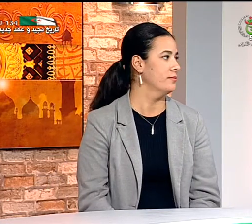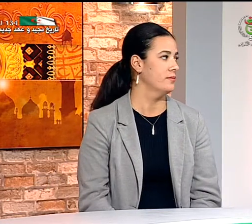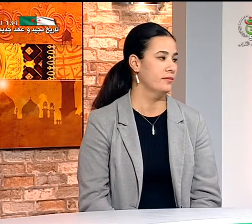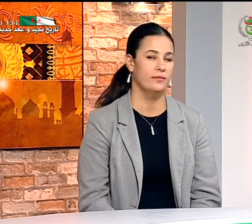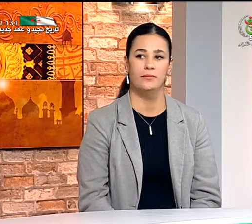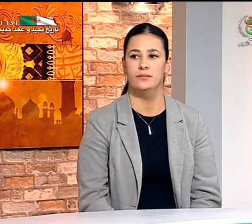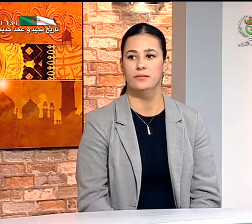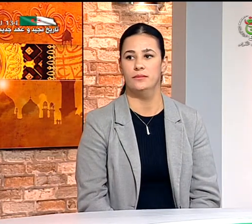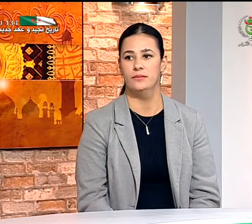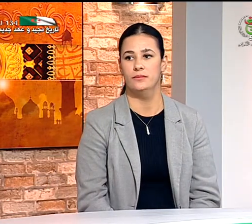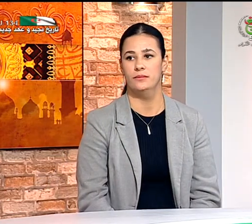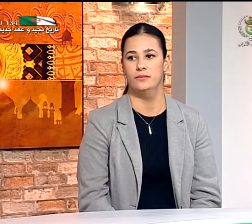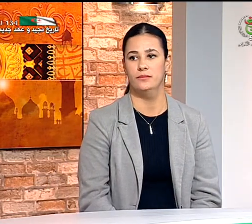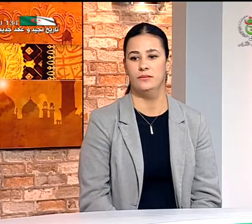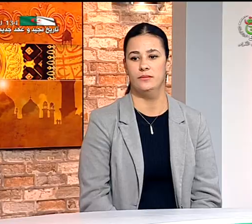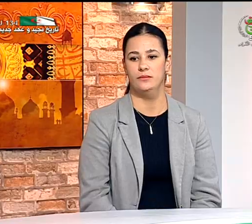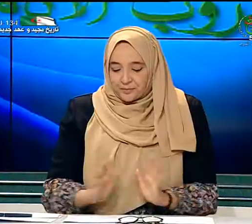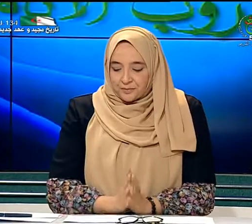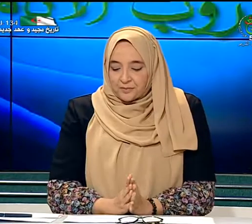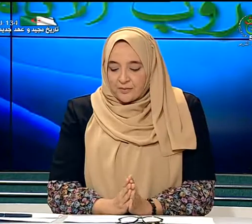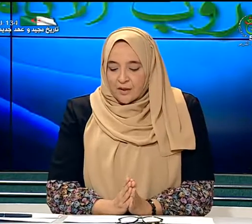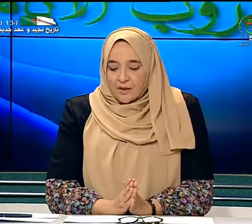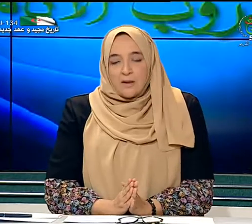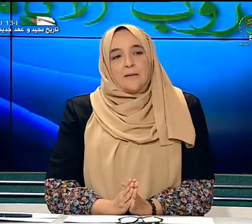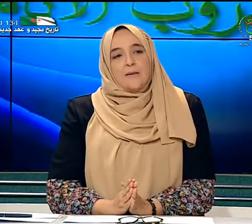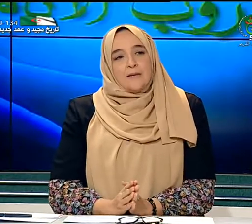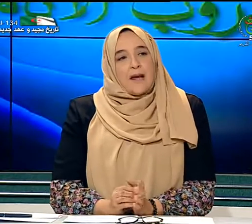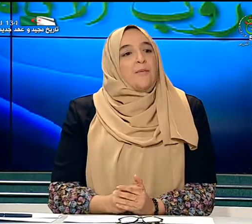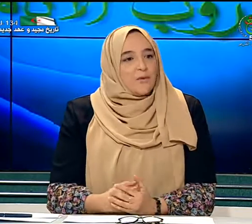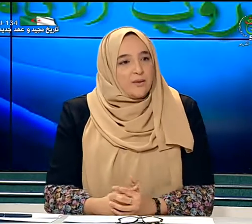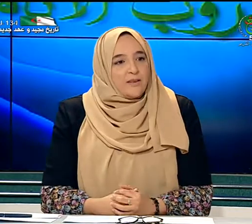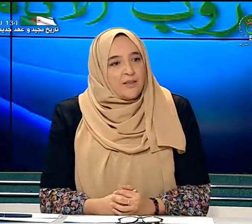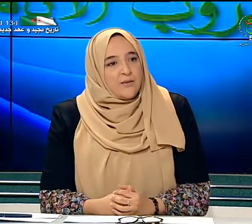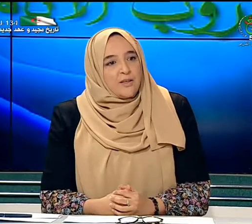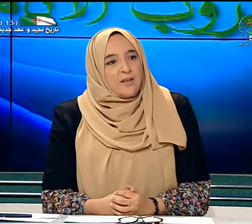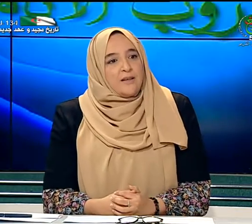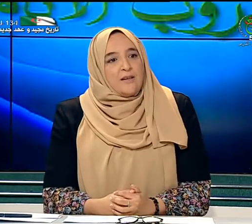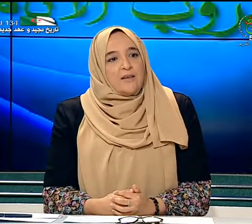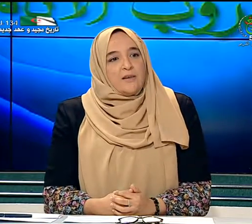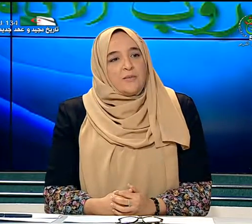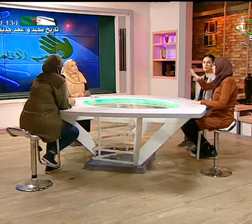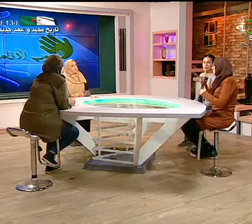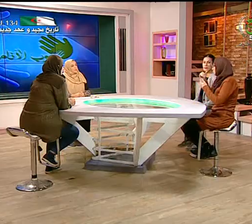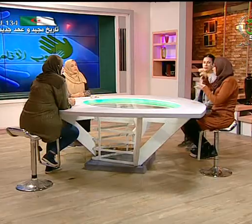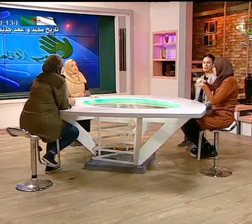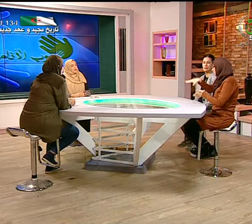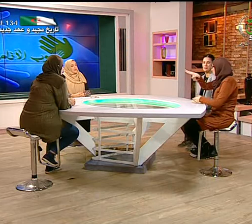الإشارية جيد نعم تريدين إضافة شيء من فضلكم على